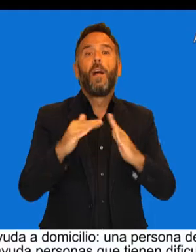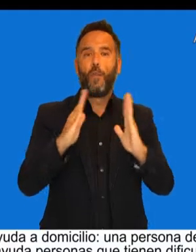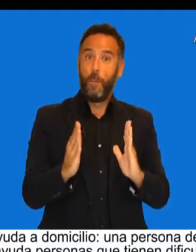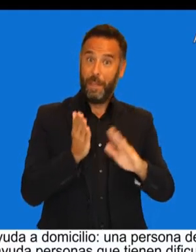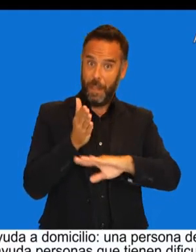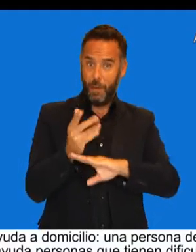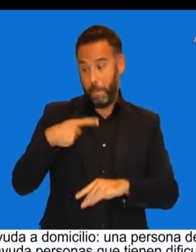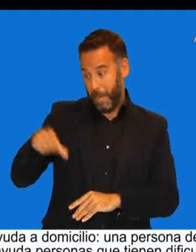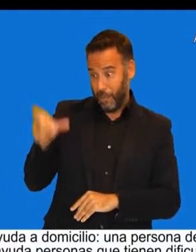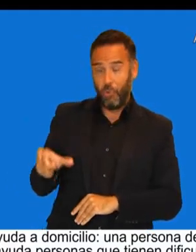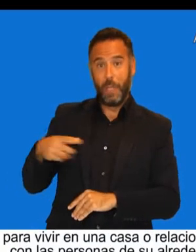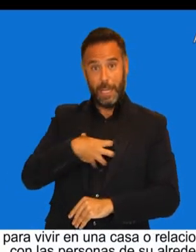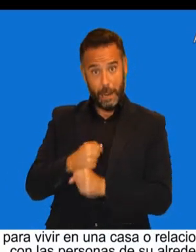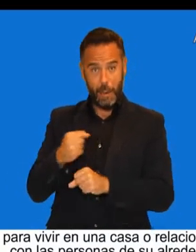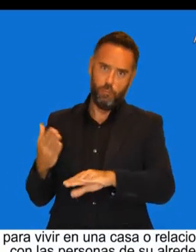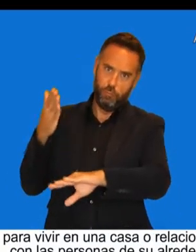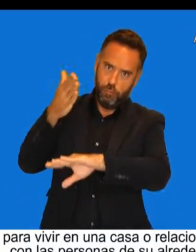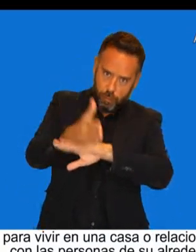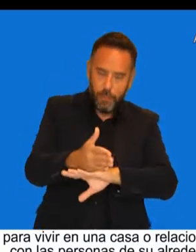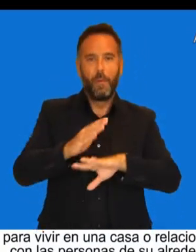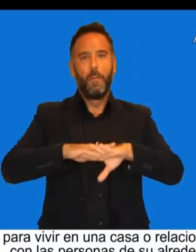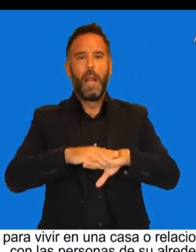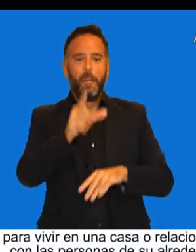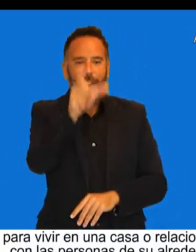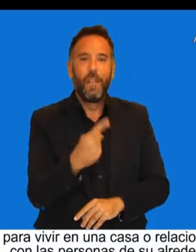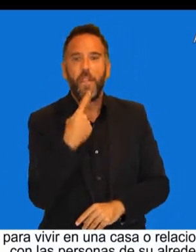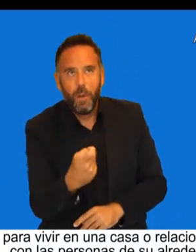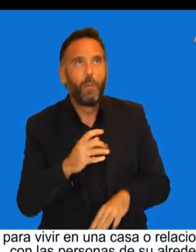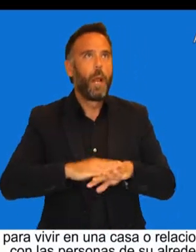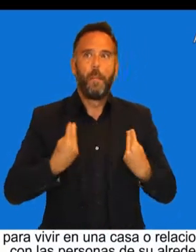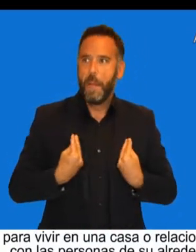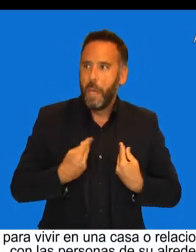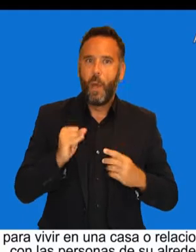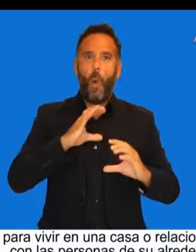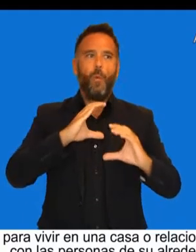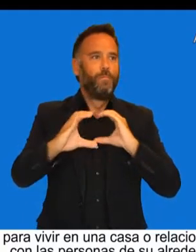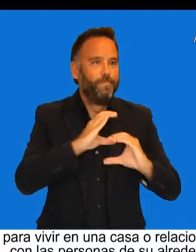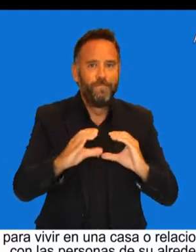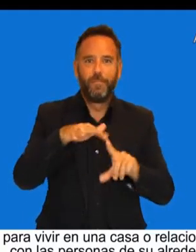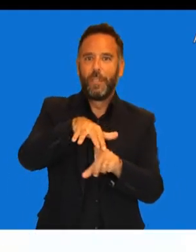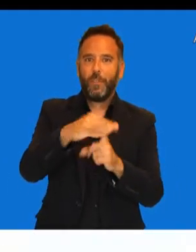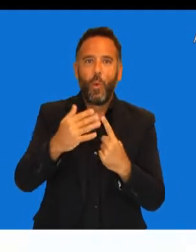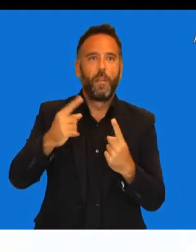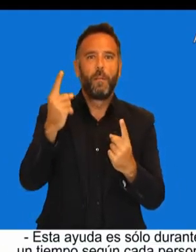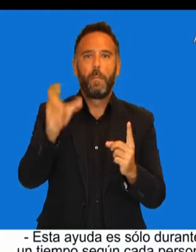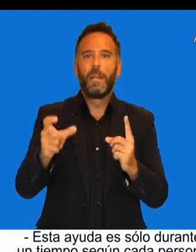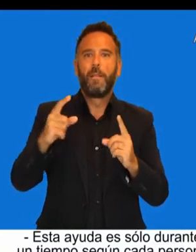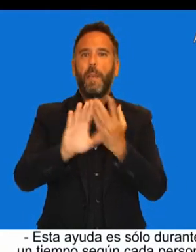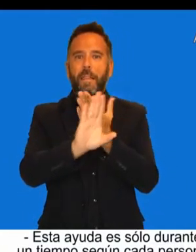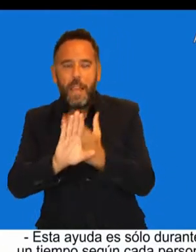personas que tienen dificultades para vivir en una casa... ...o relacionarse con las personas de su alrededor. Esta ayuda es sólo durante un